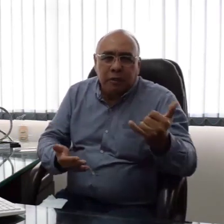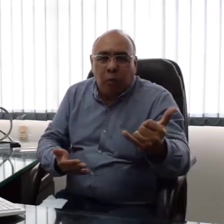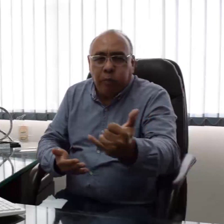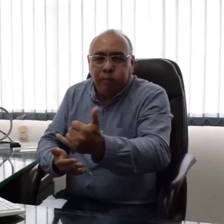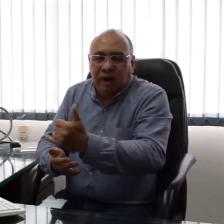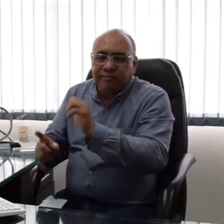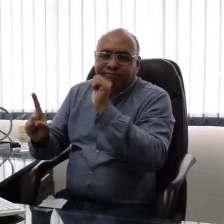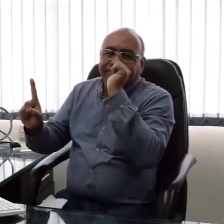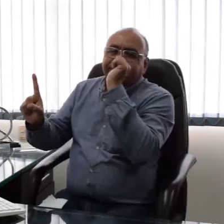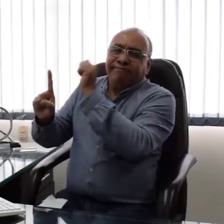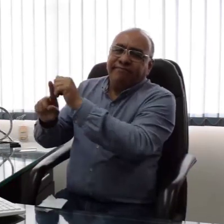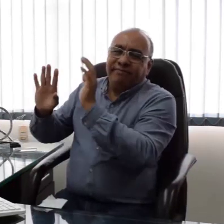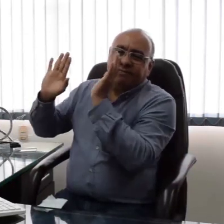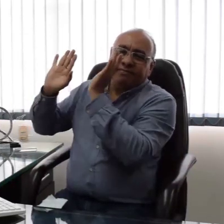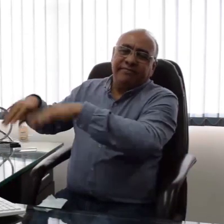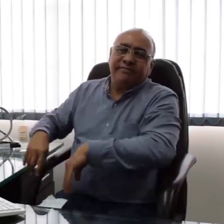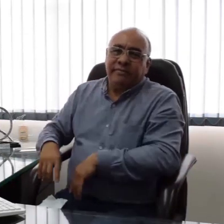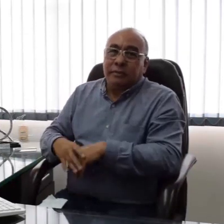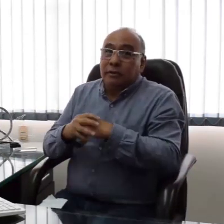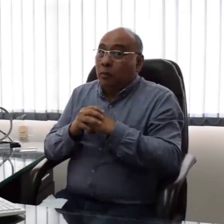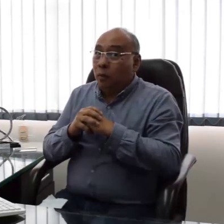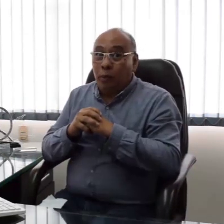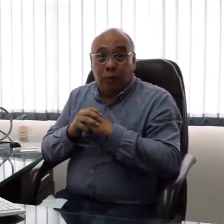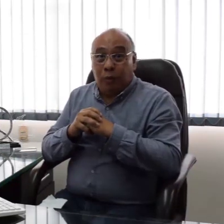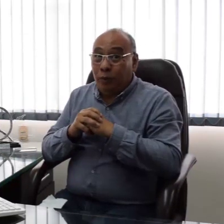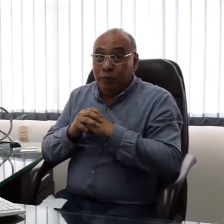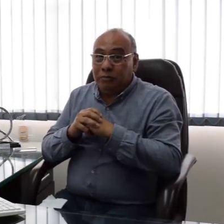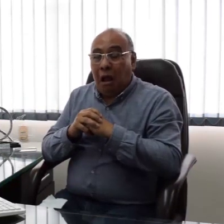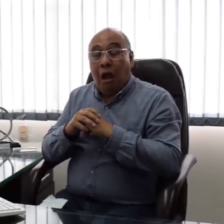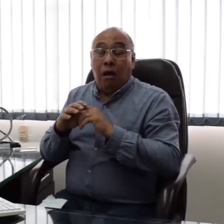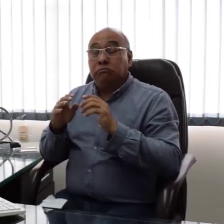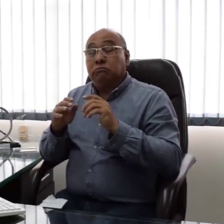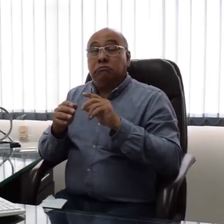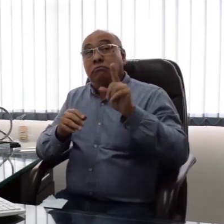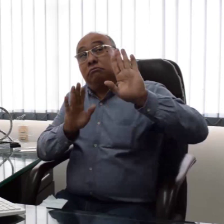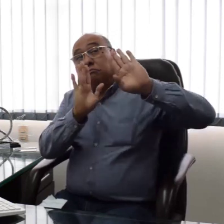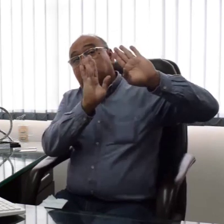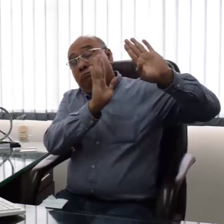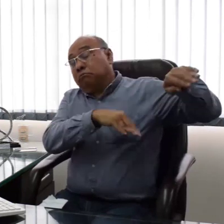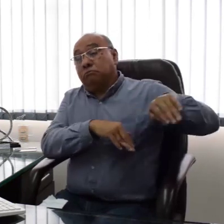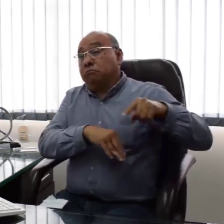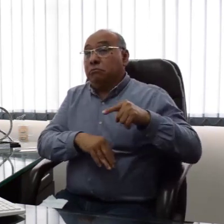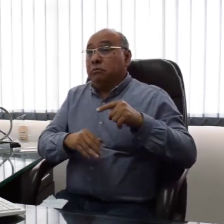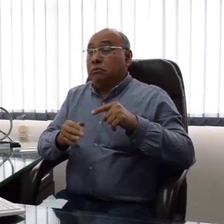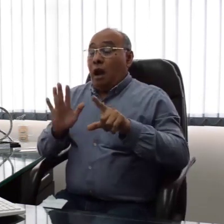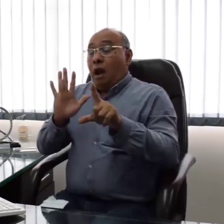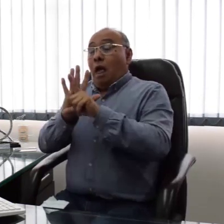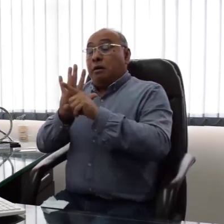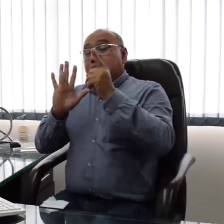la lengua de señas o los intérpretes no deben desconocer su autoridad, escudándose en aspectos normativos